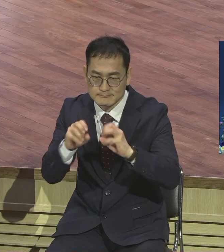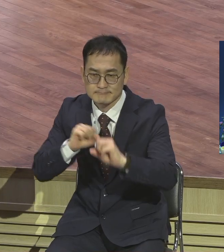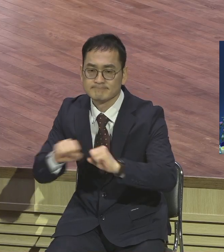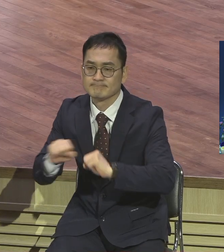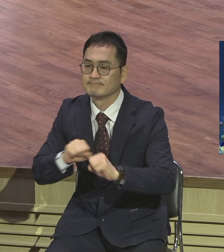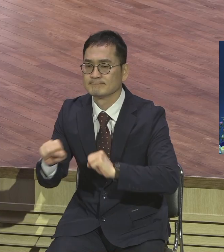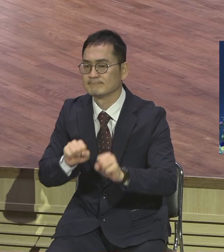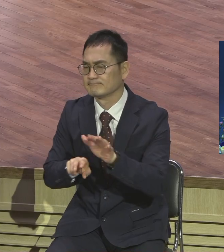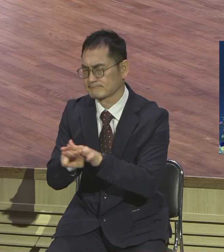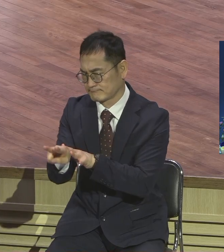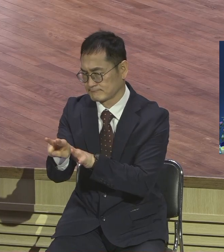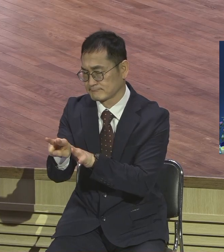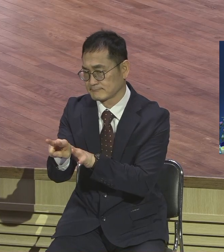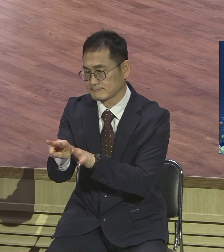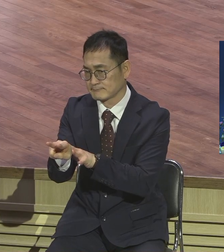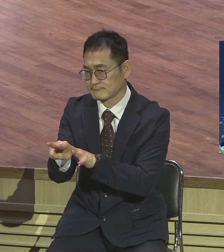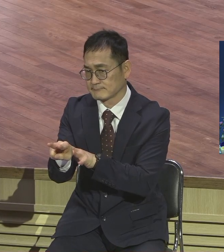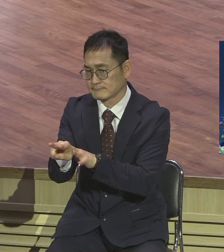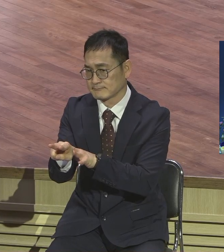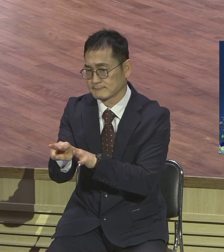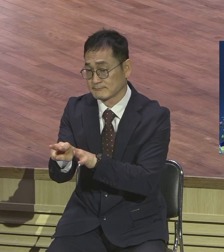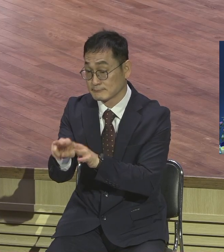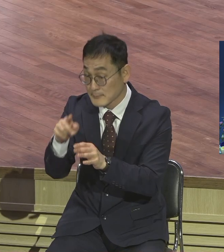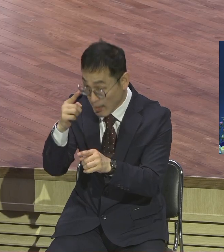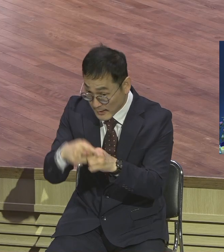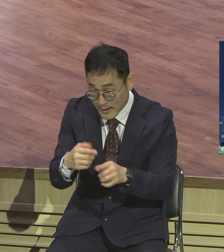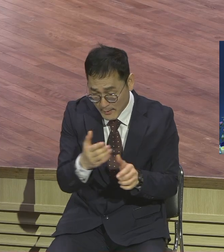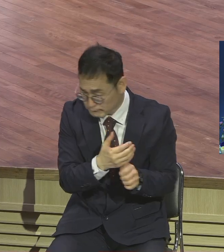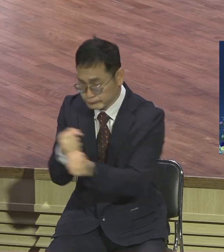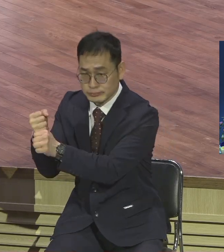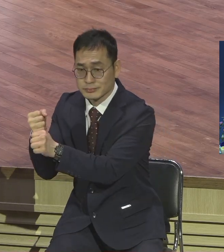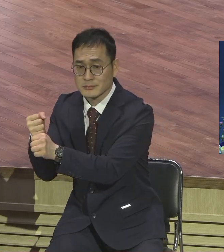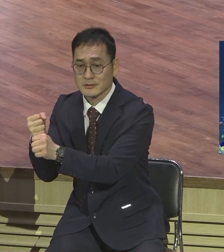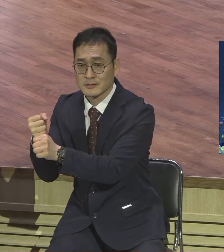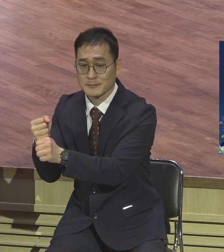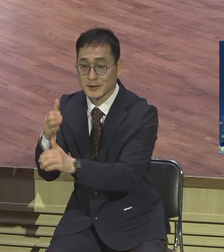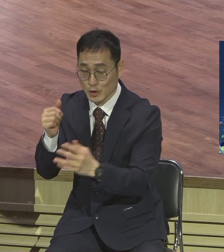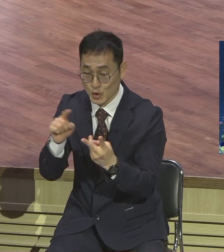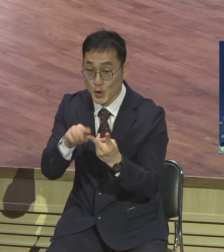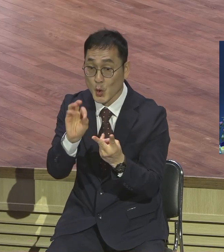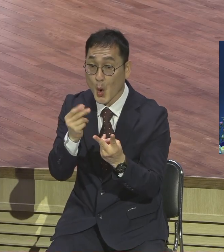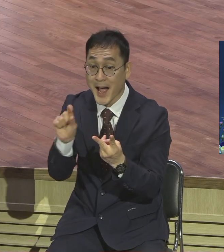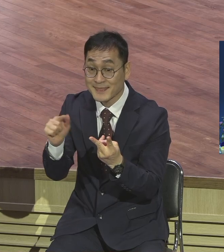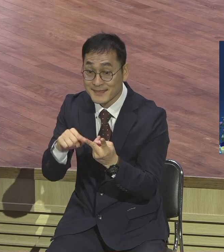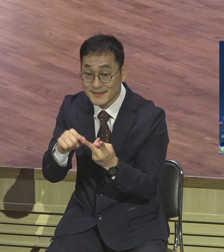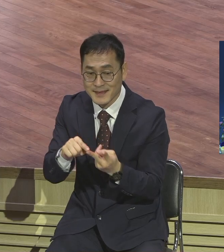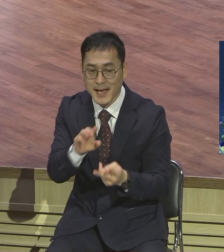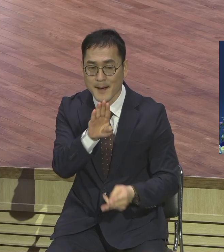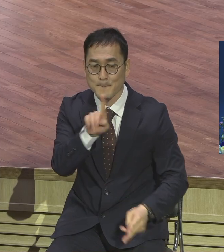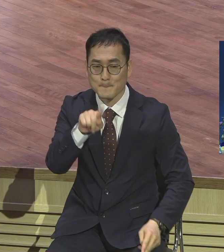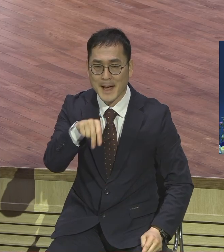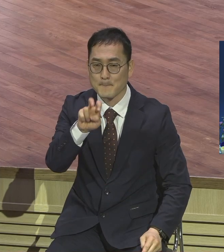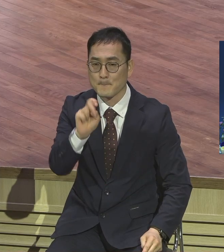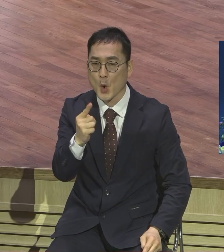이렇게 복음을 전하다가 붙잡혀서 반무스므로 반모섬으로 그렇게 귀양을 가게 되고 거기에서